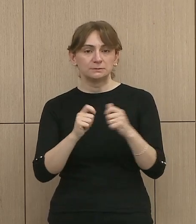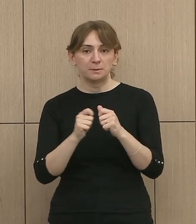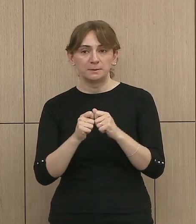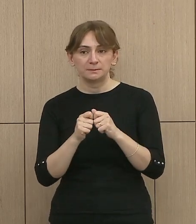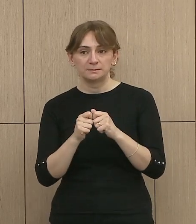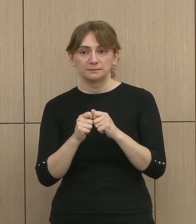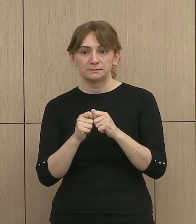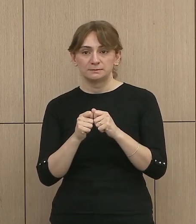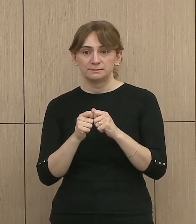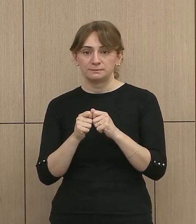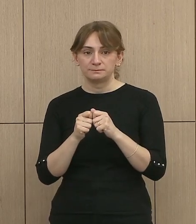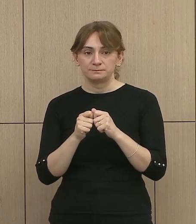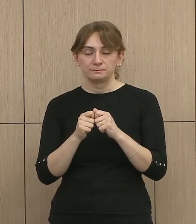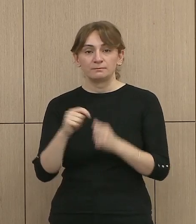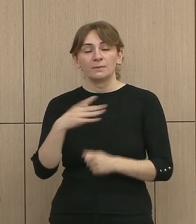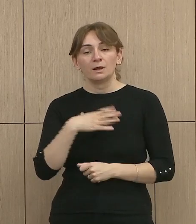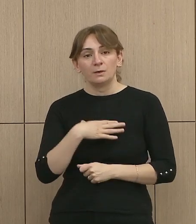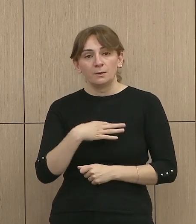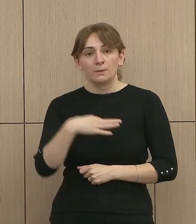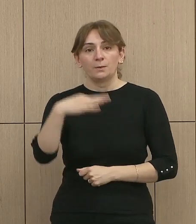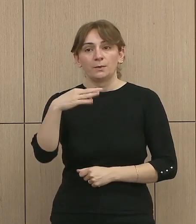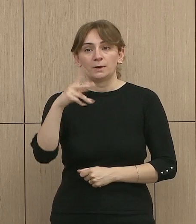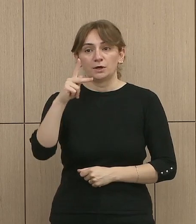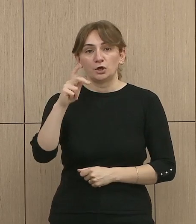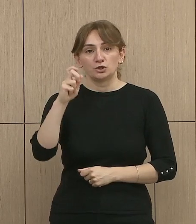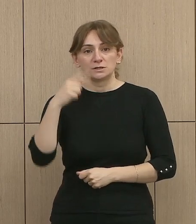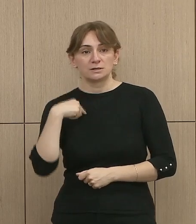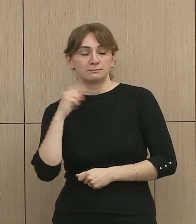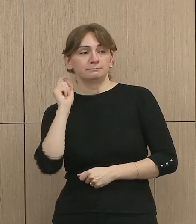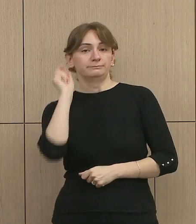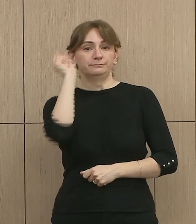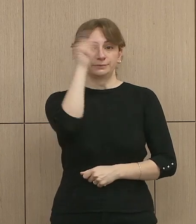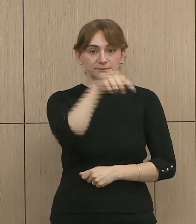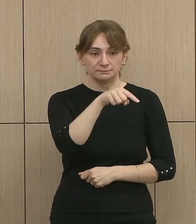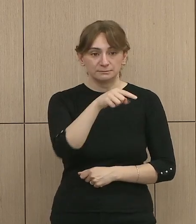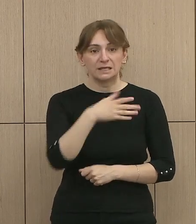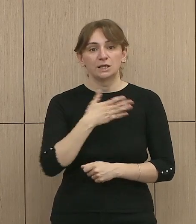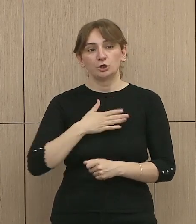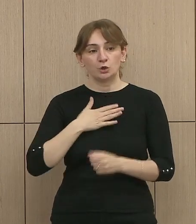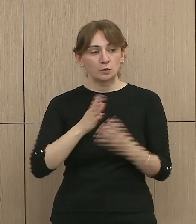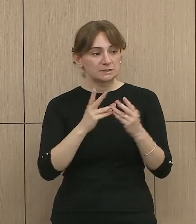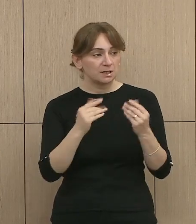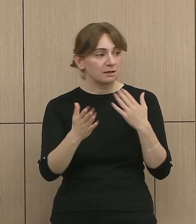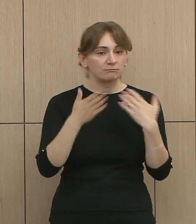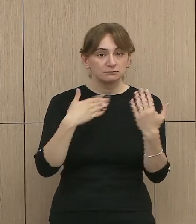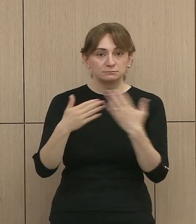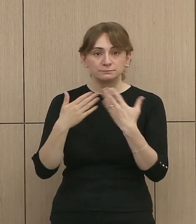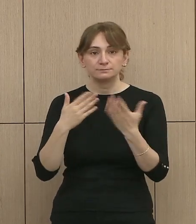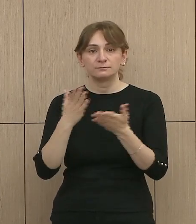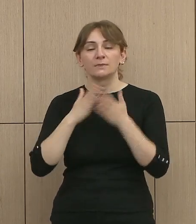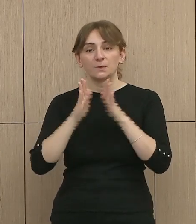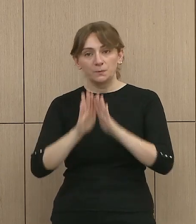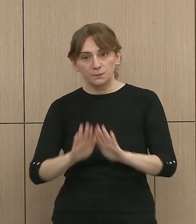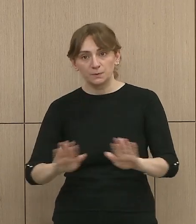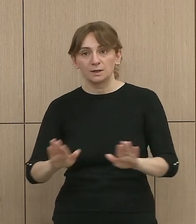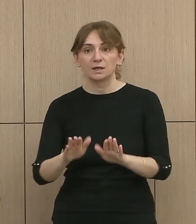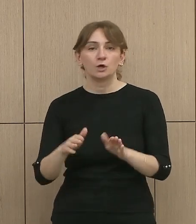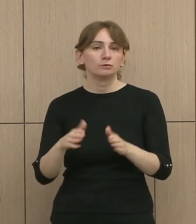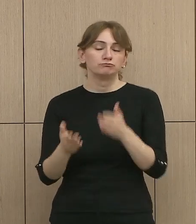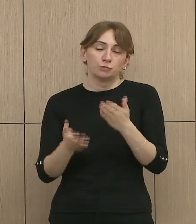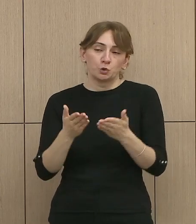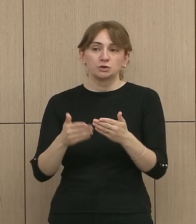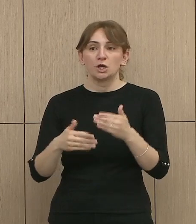përfajsuës të Komisioni Qindror të Zjedhe, për mërën në Zjedhe në kësaj situatë dhe me sigurin do të rifullojtë